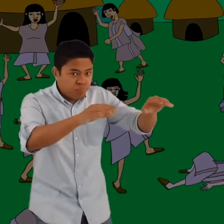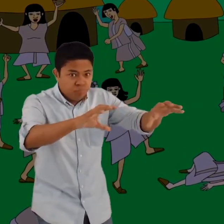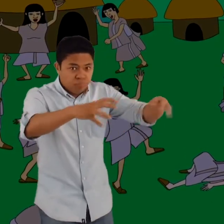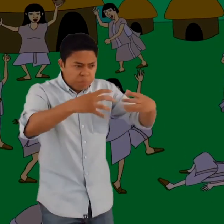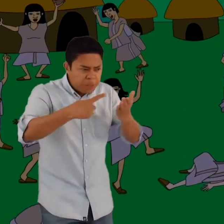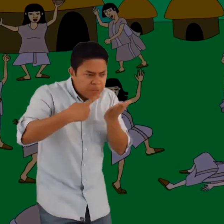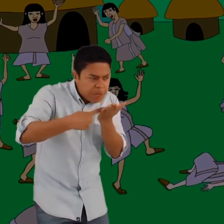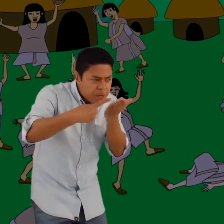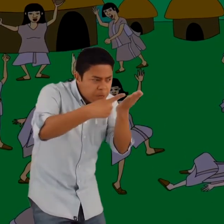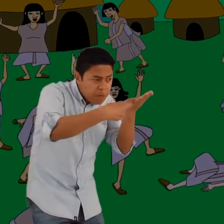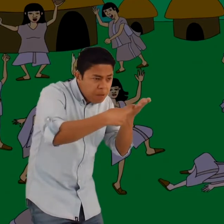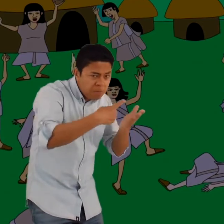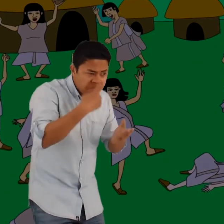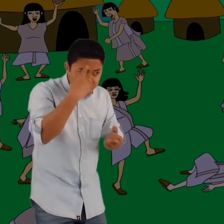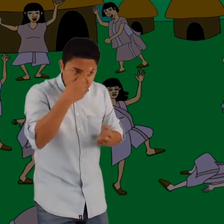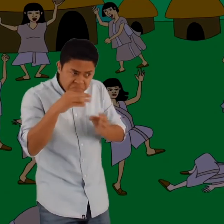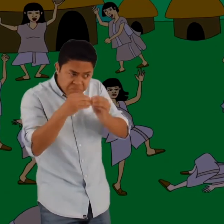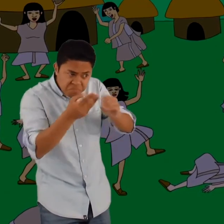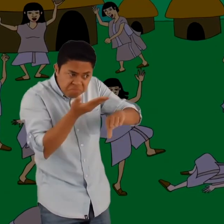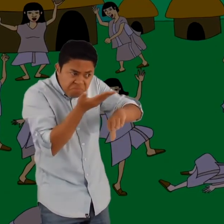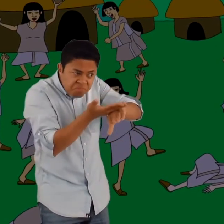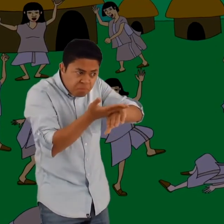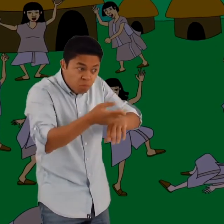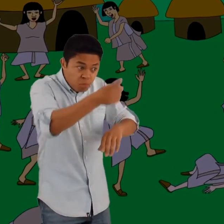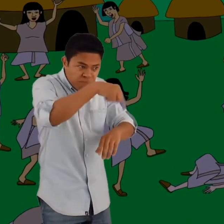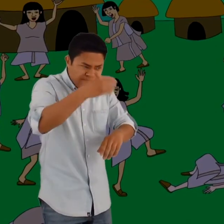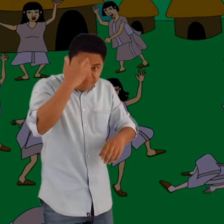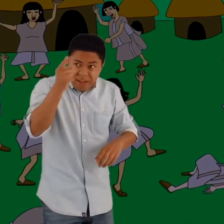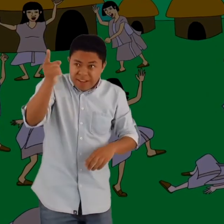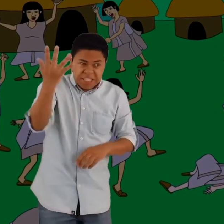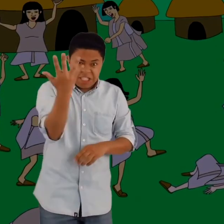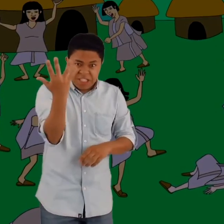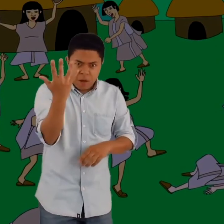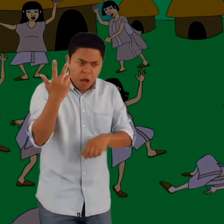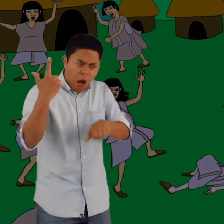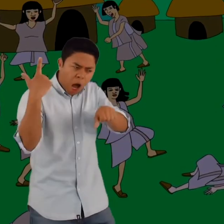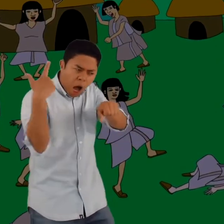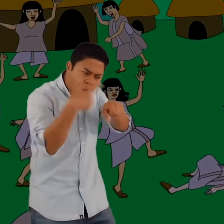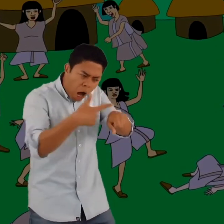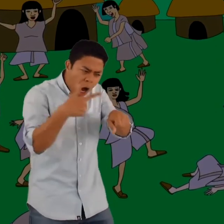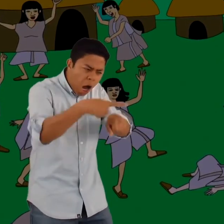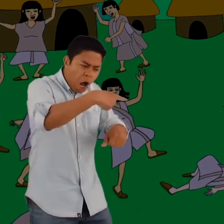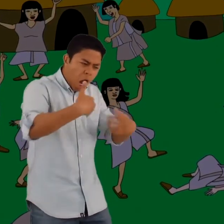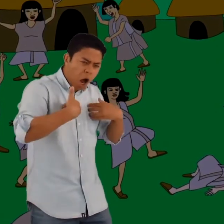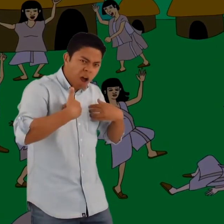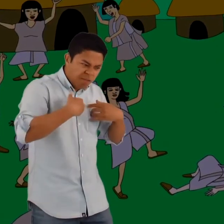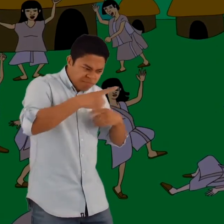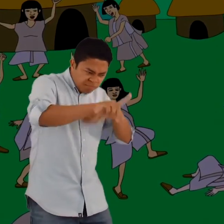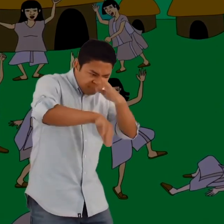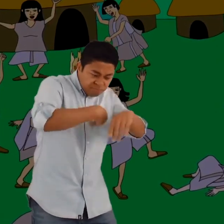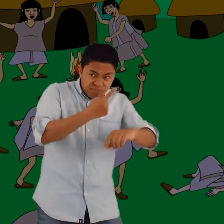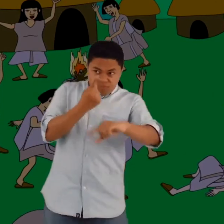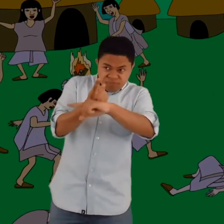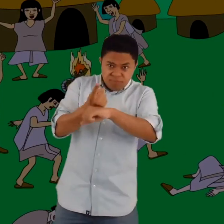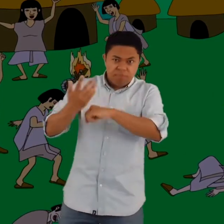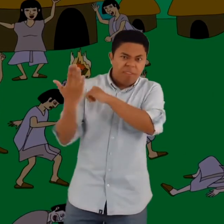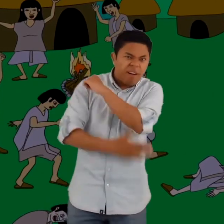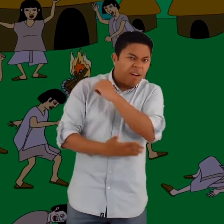jefes merecen un castigo por todo el sufrimiento que les han causado? Sí, tienes razón, respondieron. Les propongo que vengan